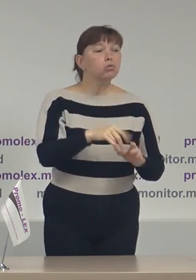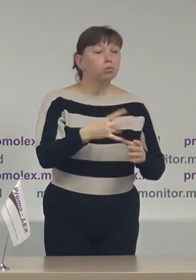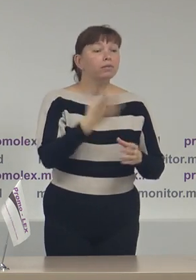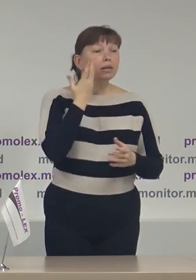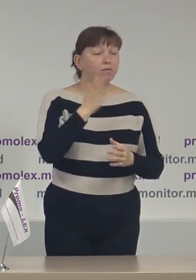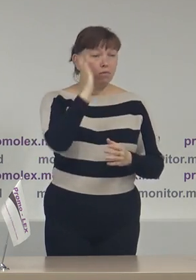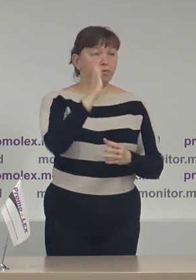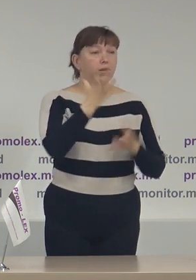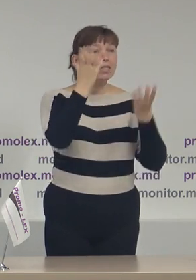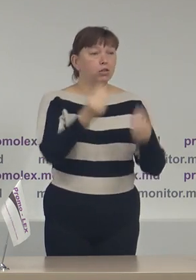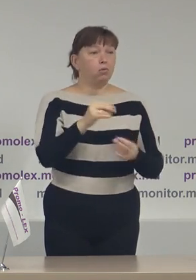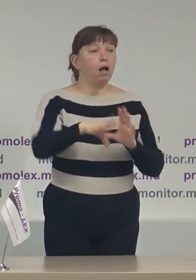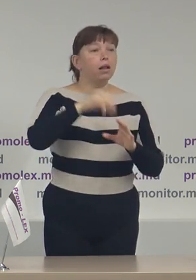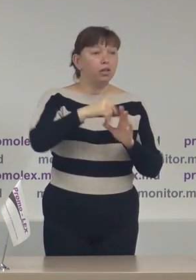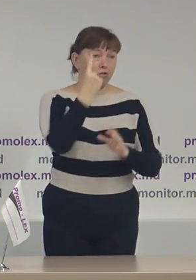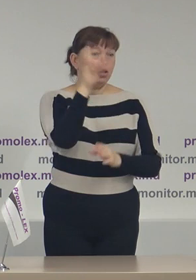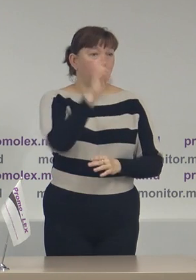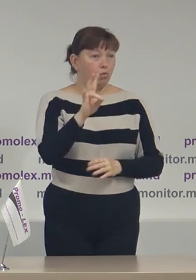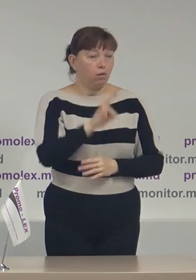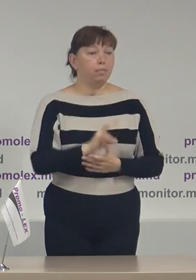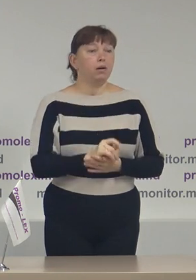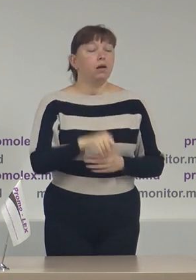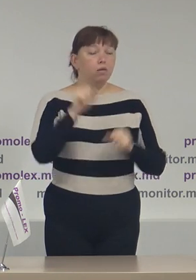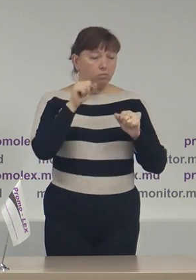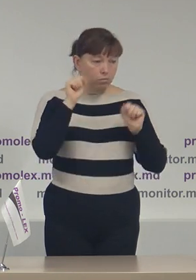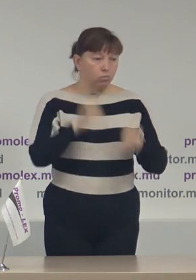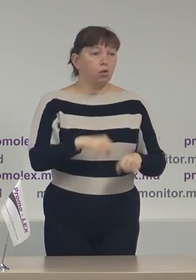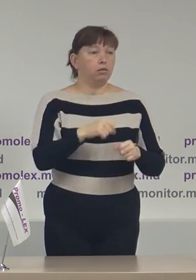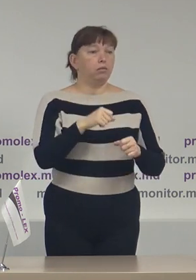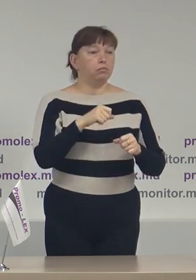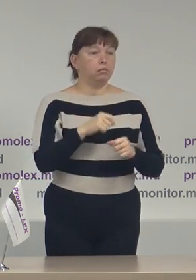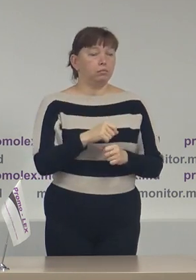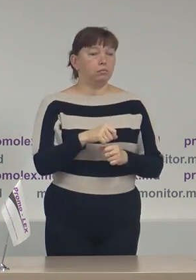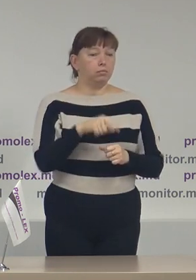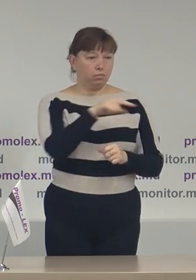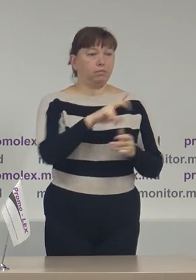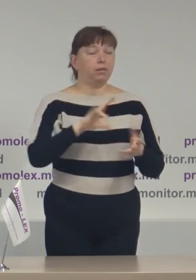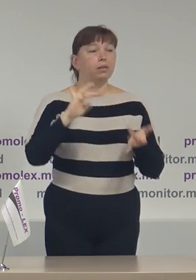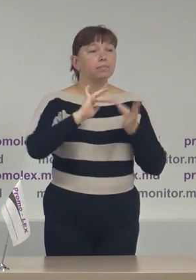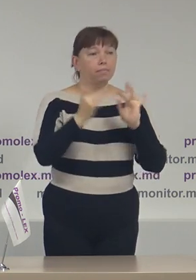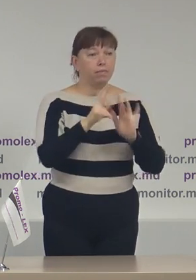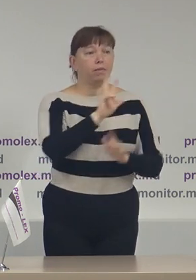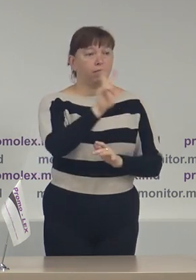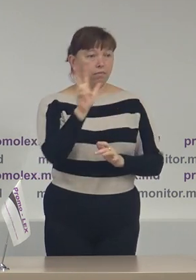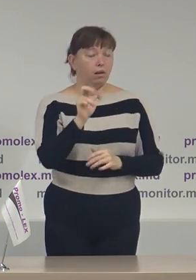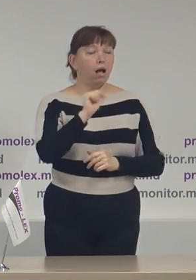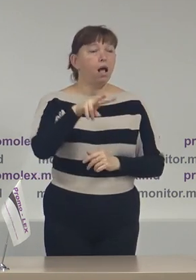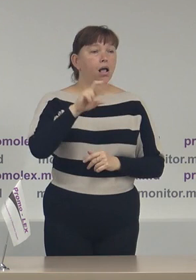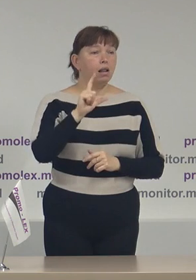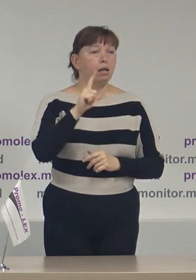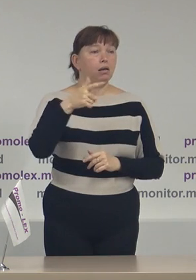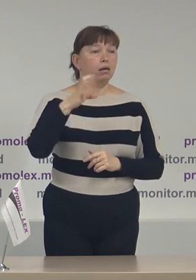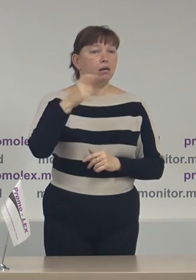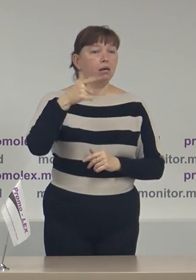alegilor, vor fi disponibile mecanismele de pe pagina electoralomonitor.md